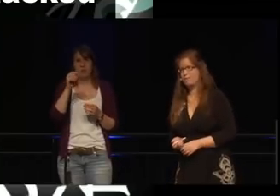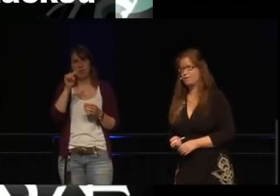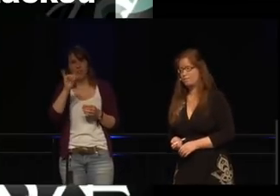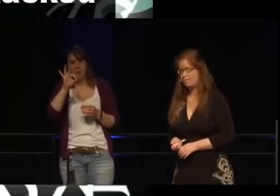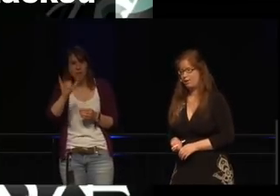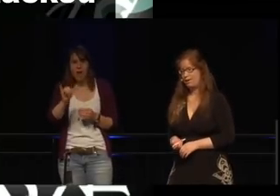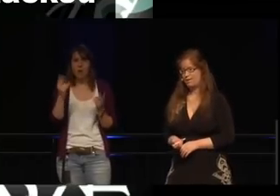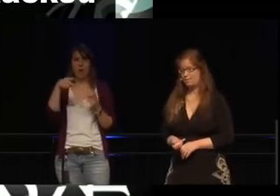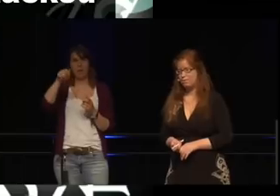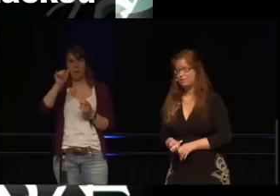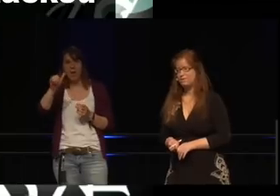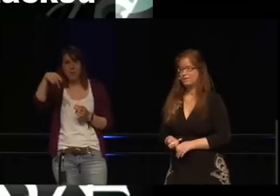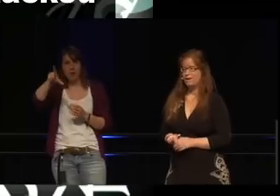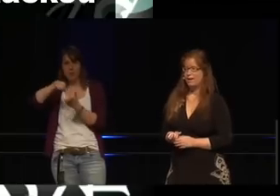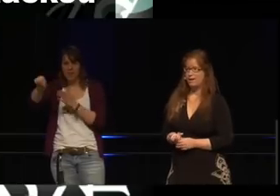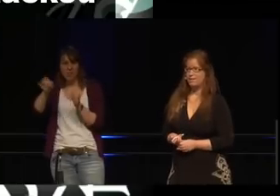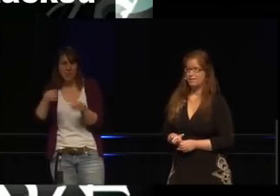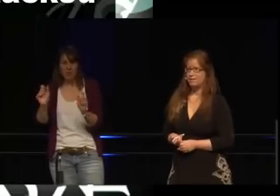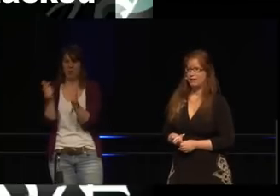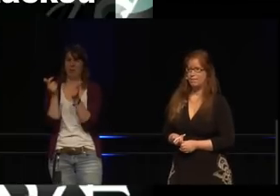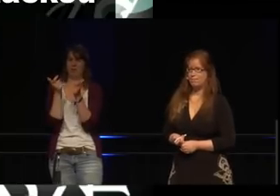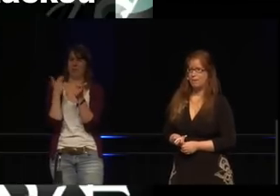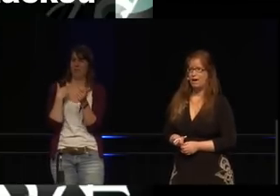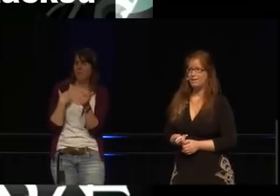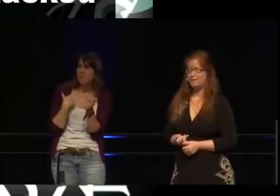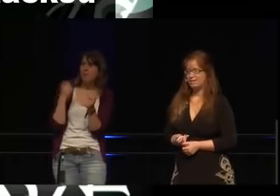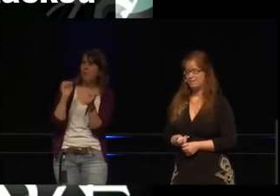aufleingestellt.